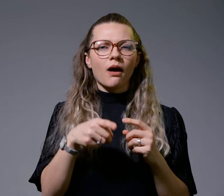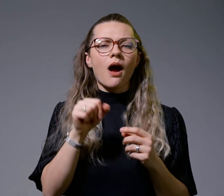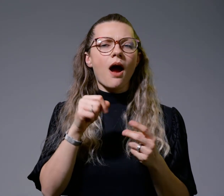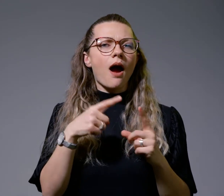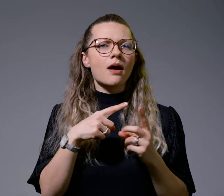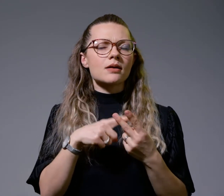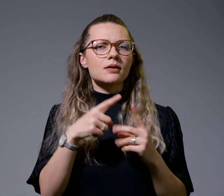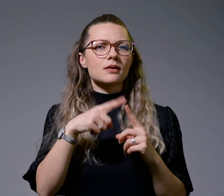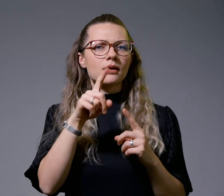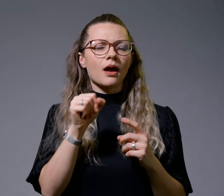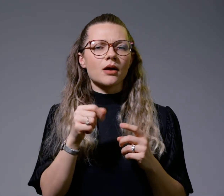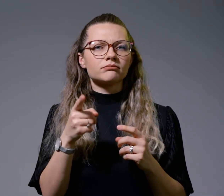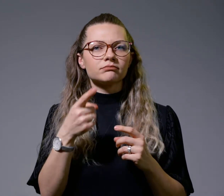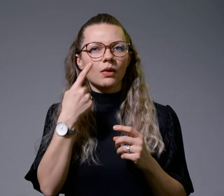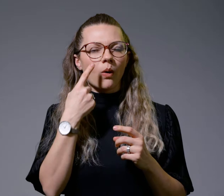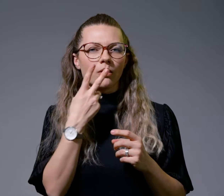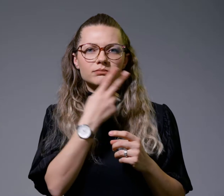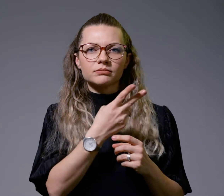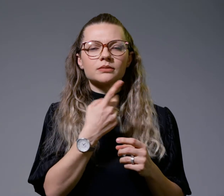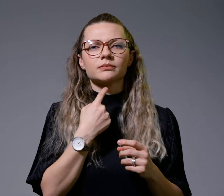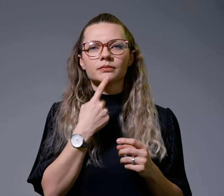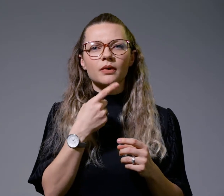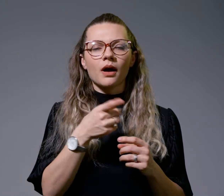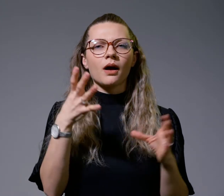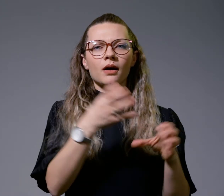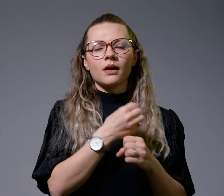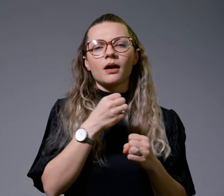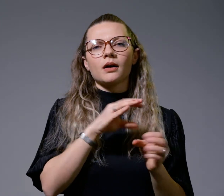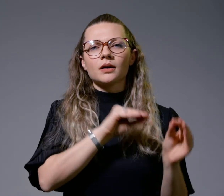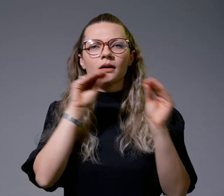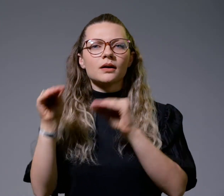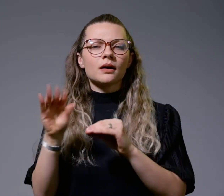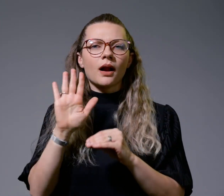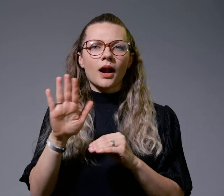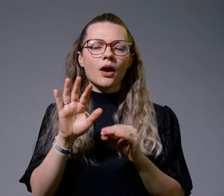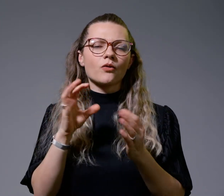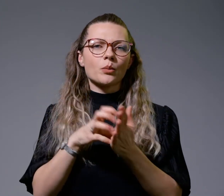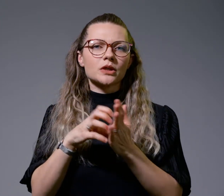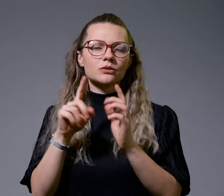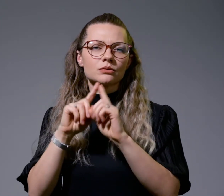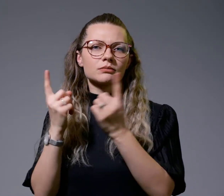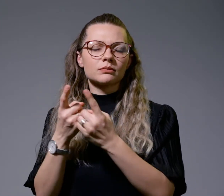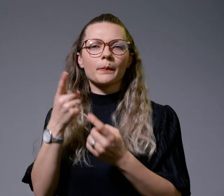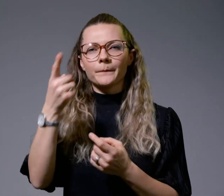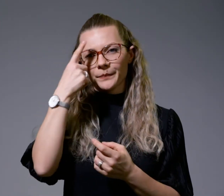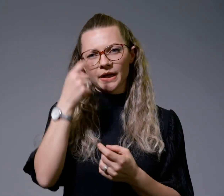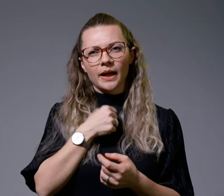на Кадијада, кој ја грабнал и ја однел во своите сараи во Прилеп. Но ниту примамливите